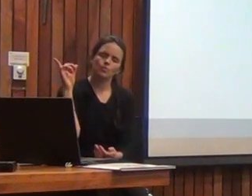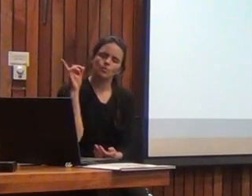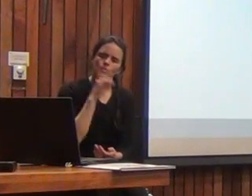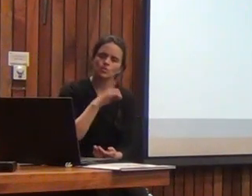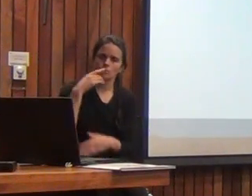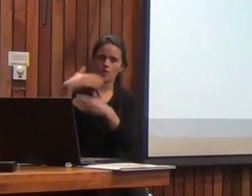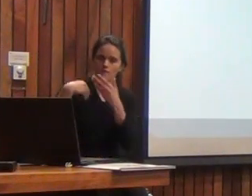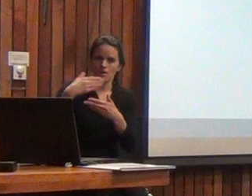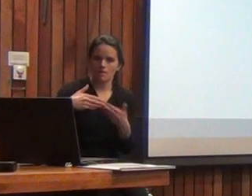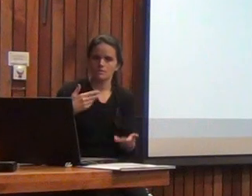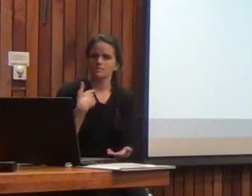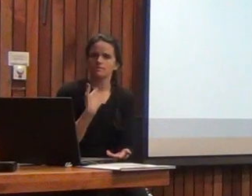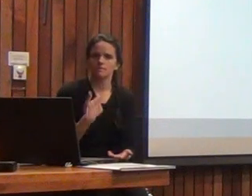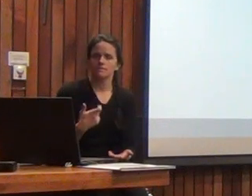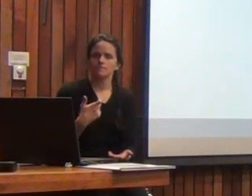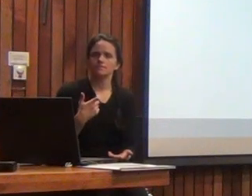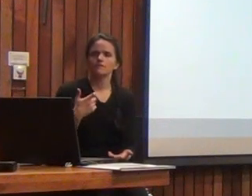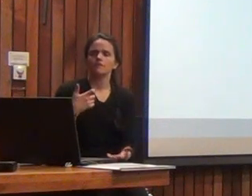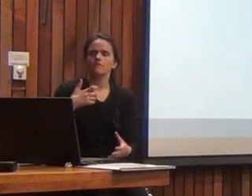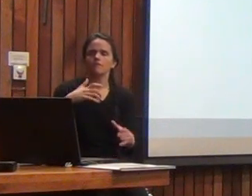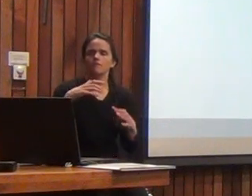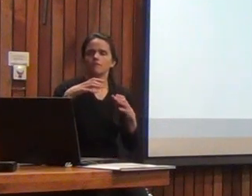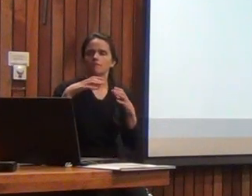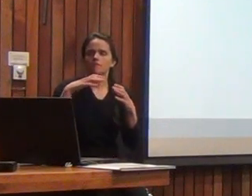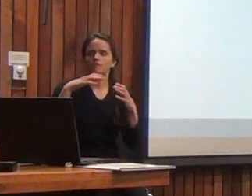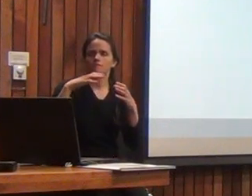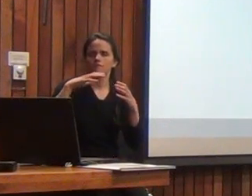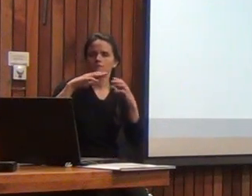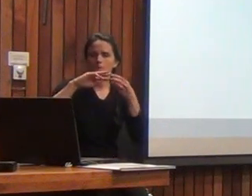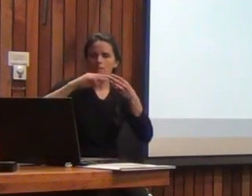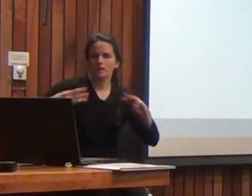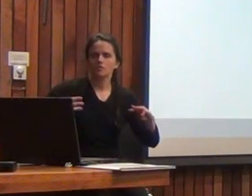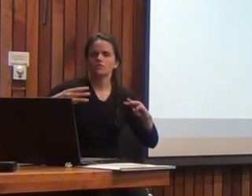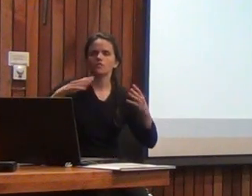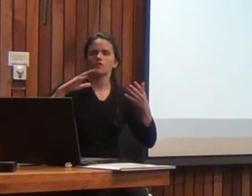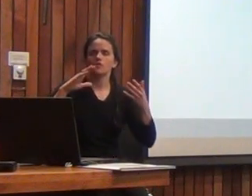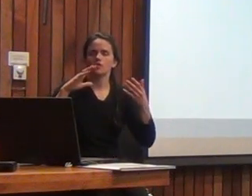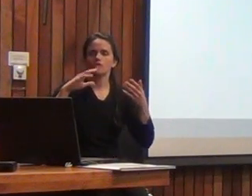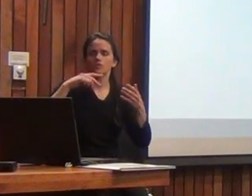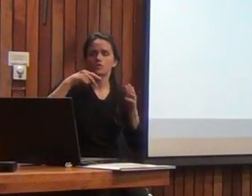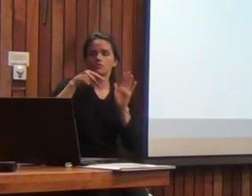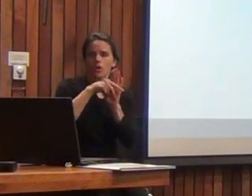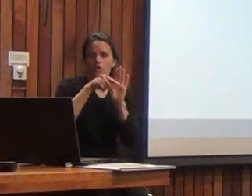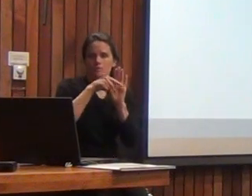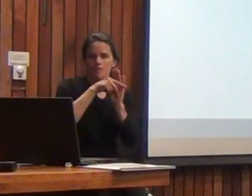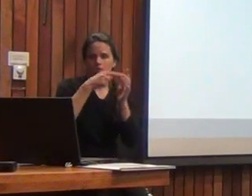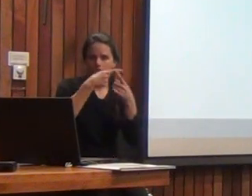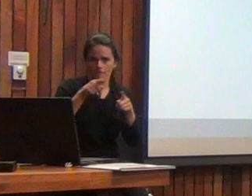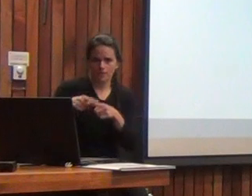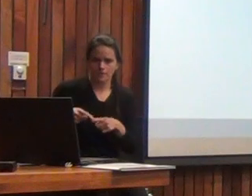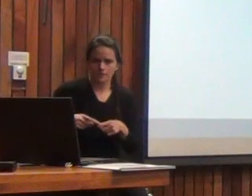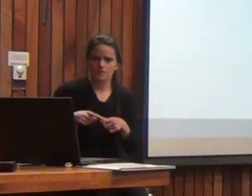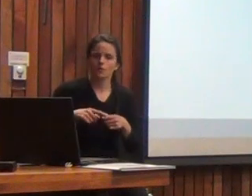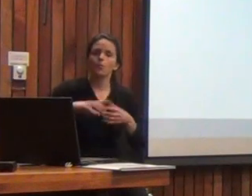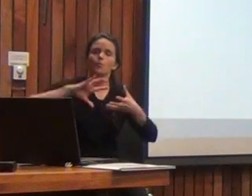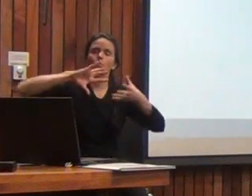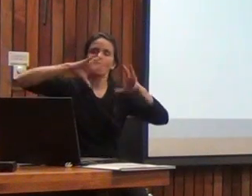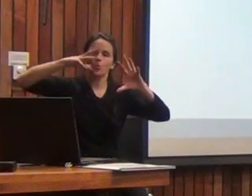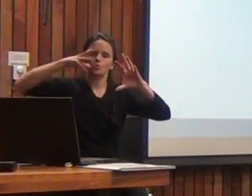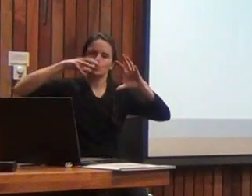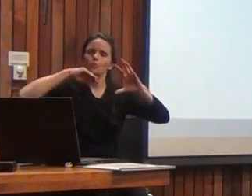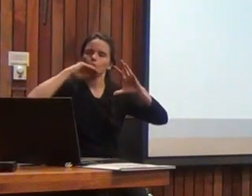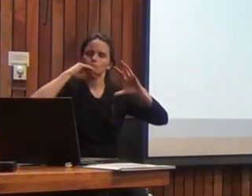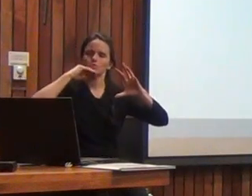avances en el método de norma diferencial que el procedimiento se utiliza a nivel mundial para